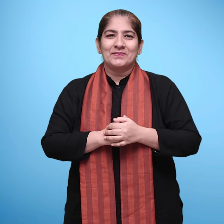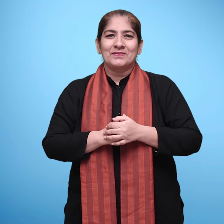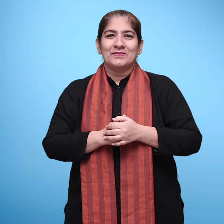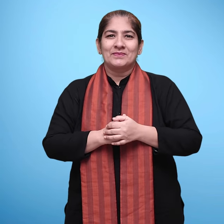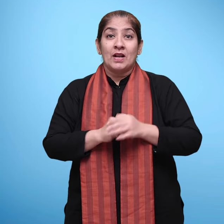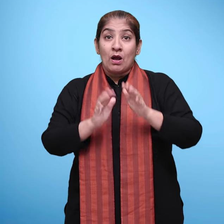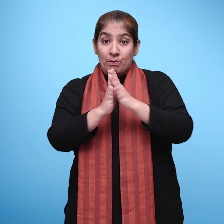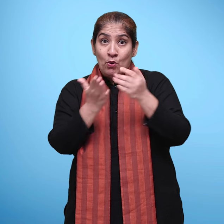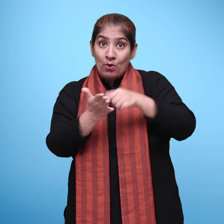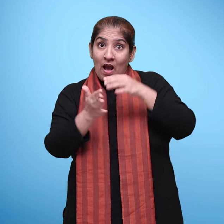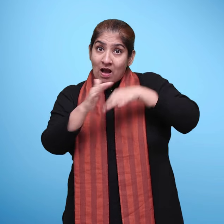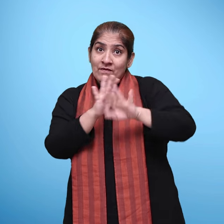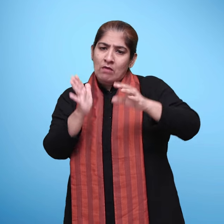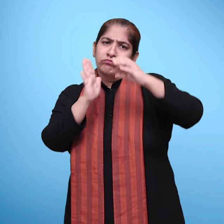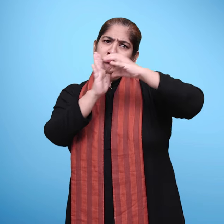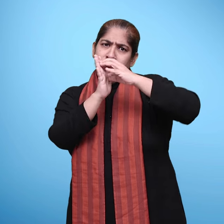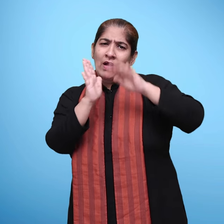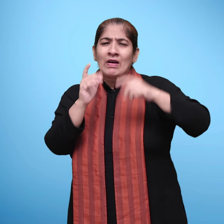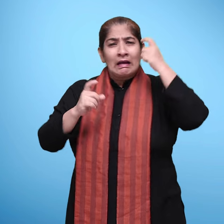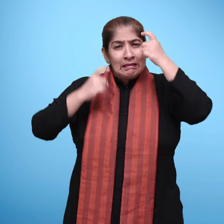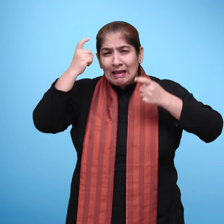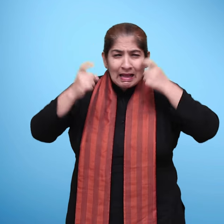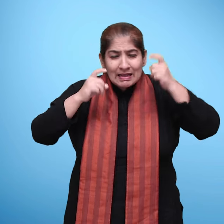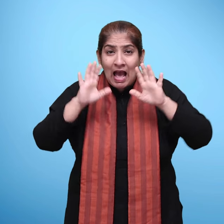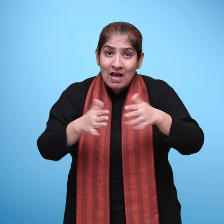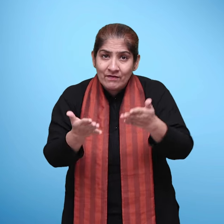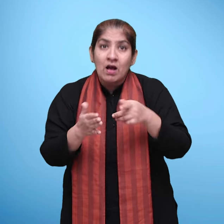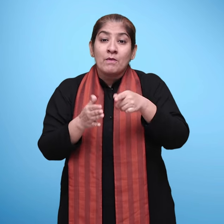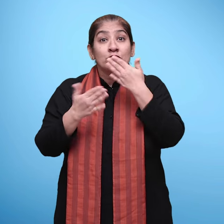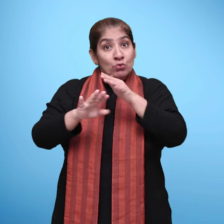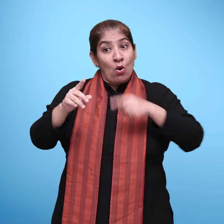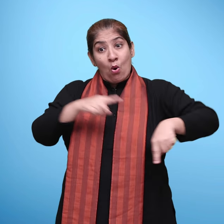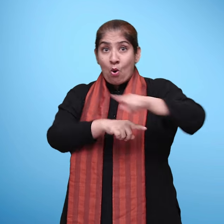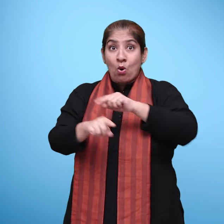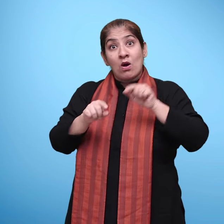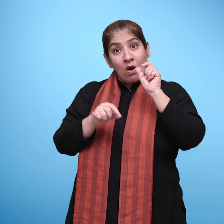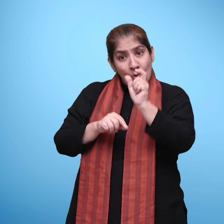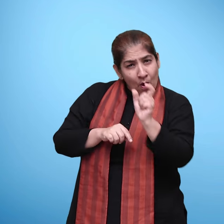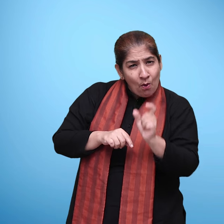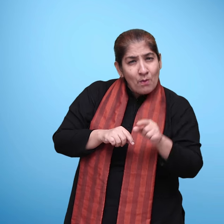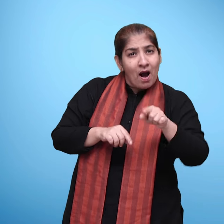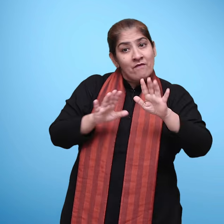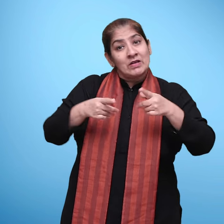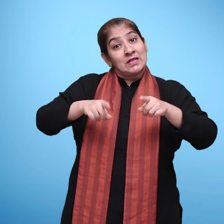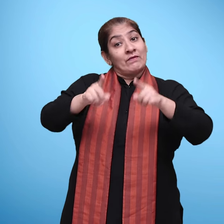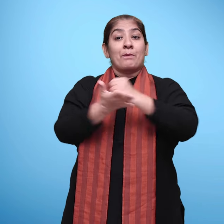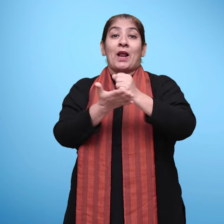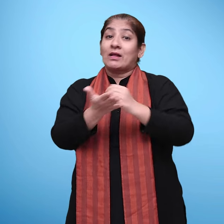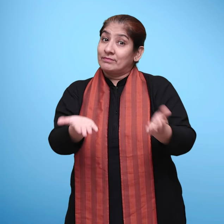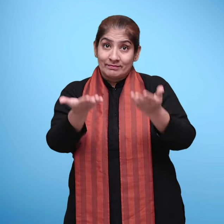आसानी होती है पुस्तक में पहेलियां भी दी गए हैं जिस से बच्चे अपने शब्द बना सकें जैसे दिये गए